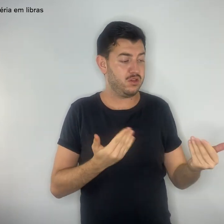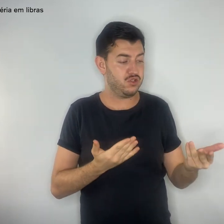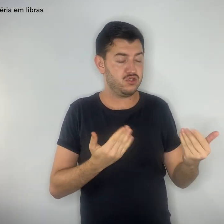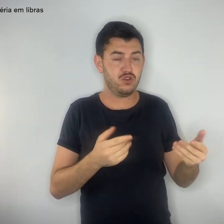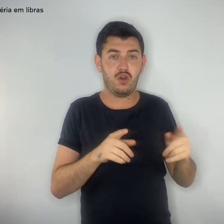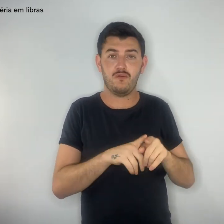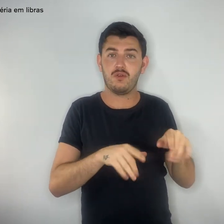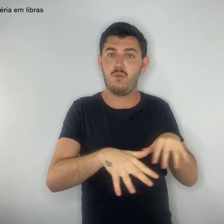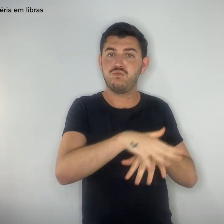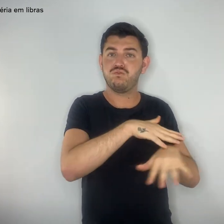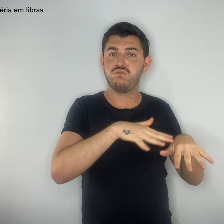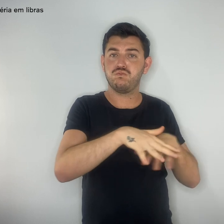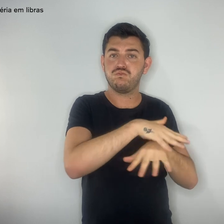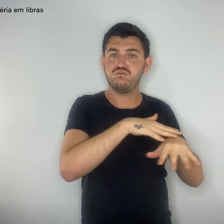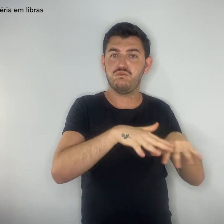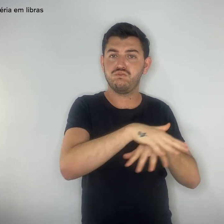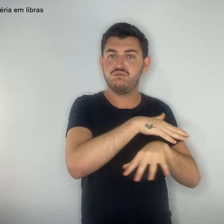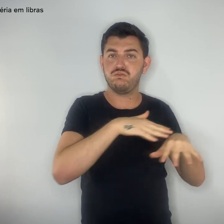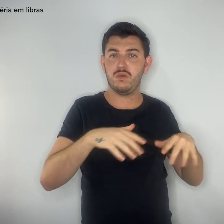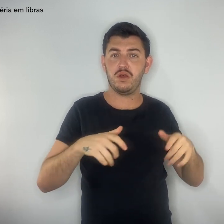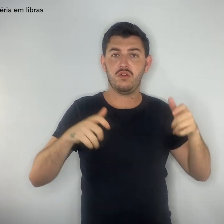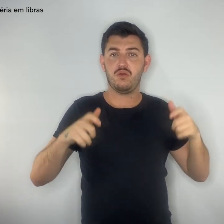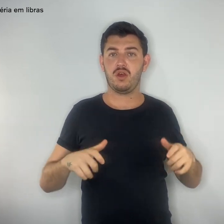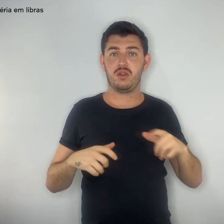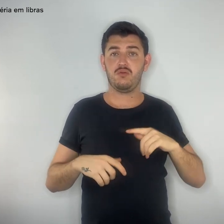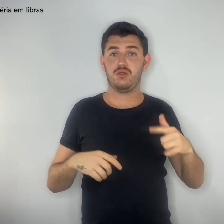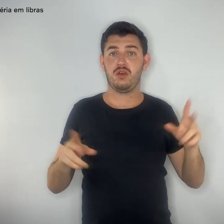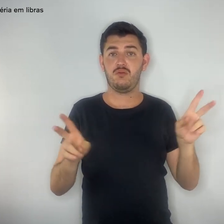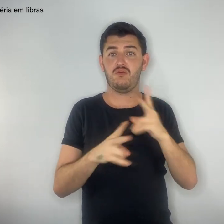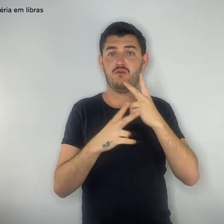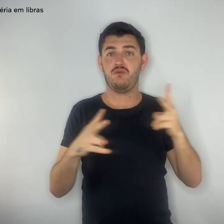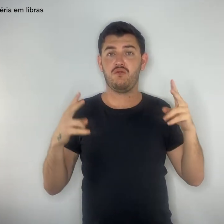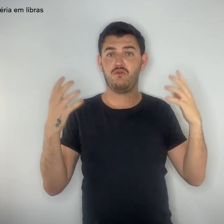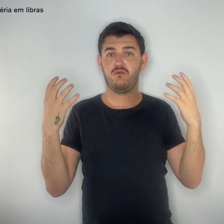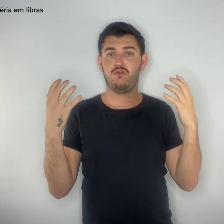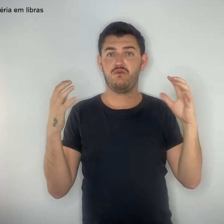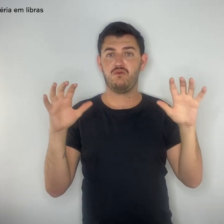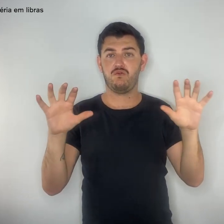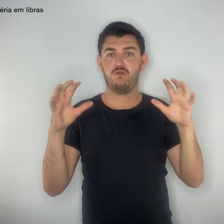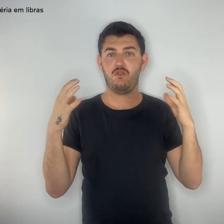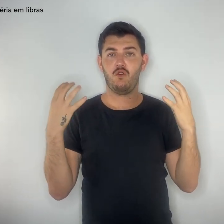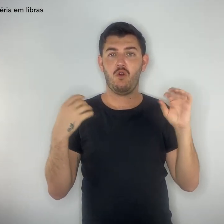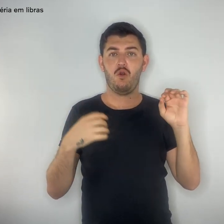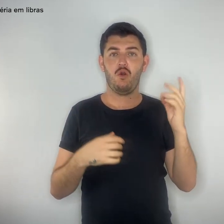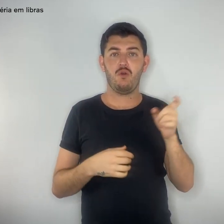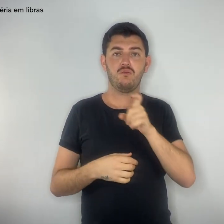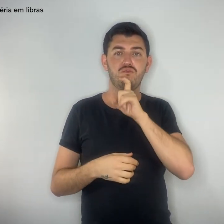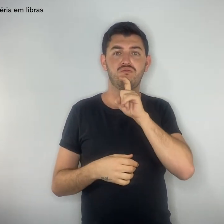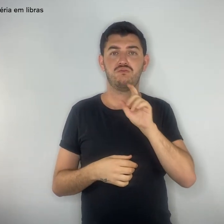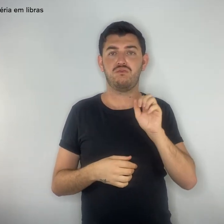em espaços mal ventilados. Basta de descaso. A